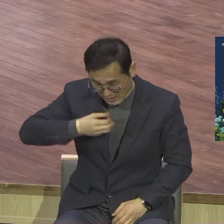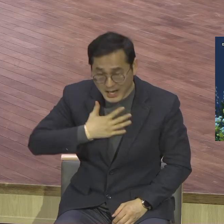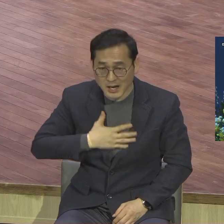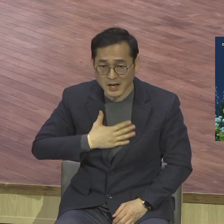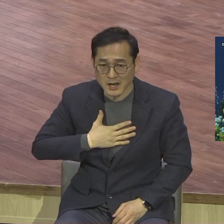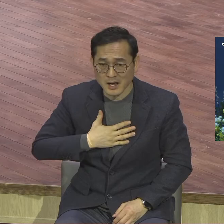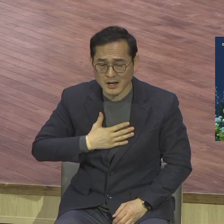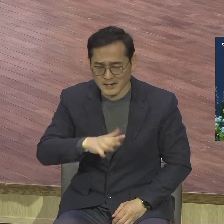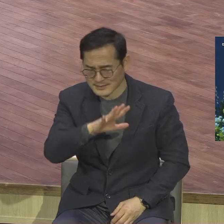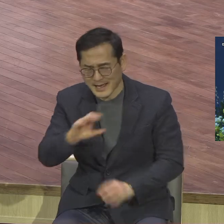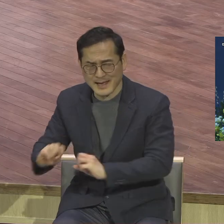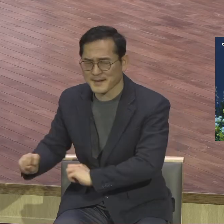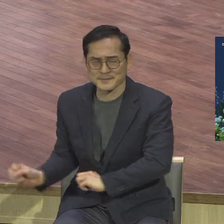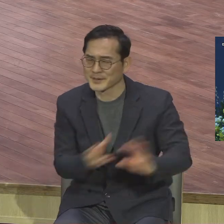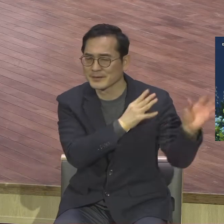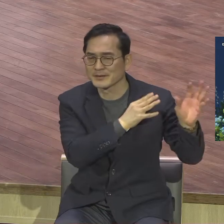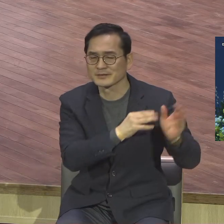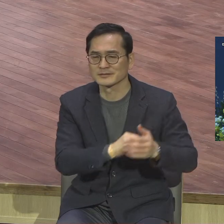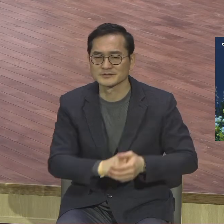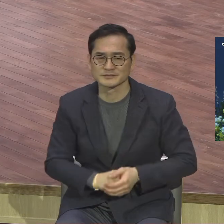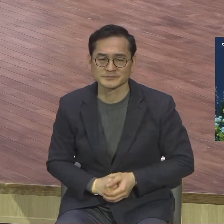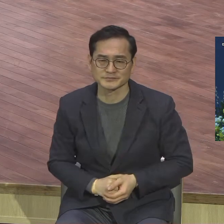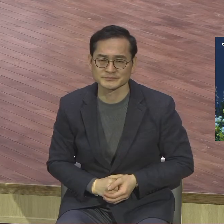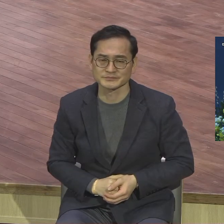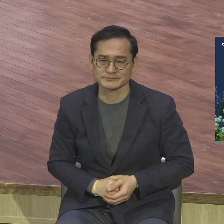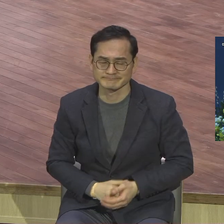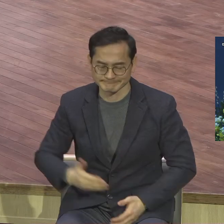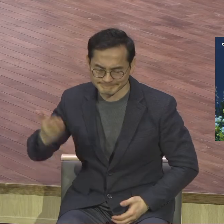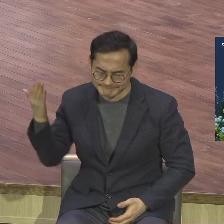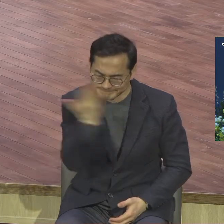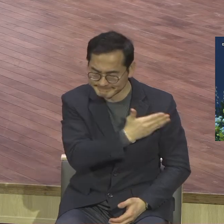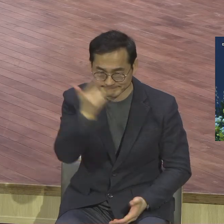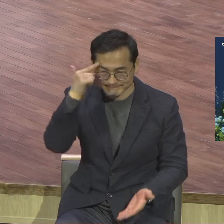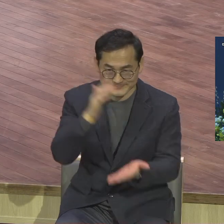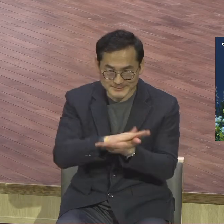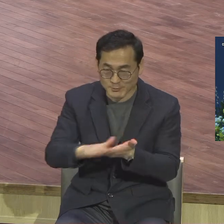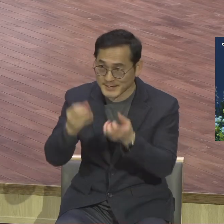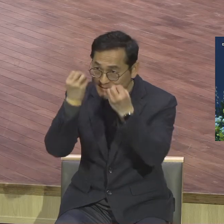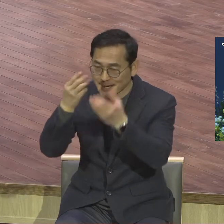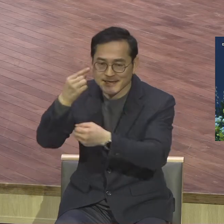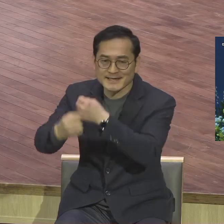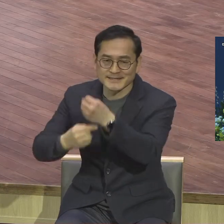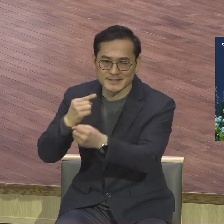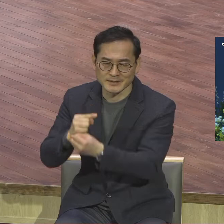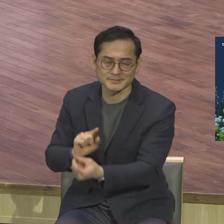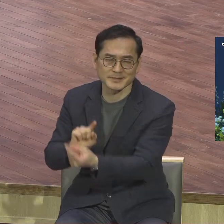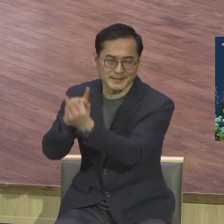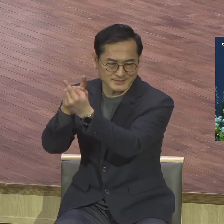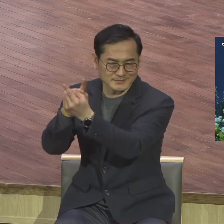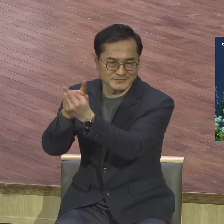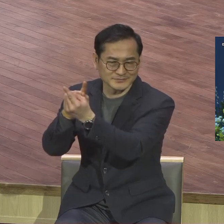이제는 뭐 걸림돌이 없이 형통하게 하나님 앞에 나 자유 너 자유 우리 자유